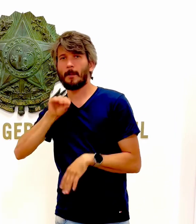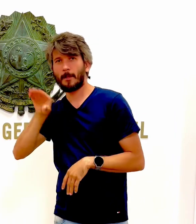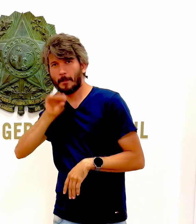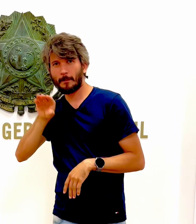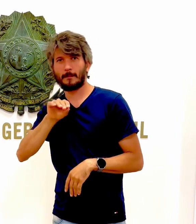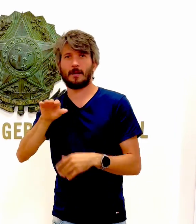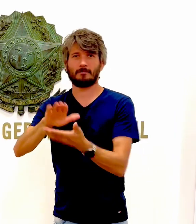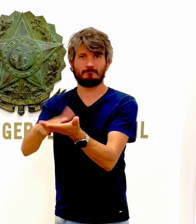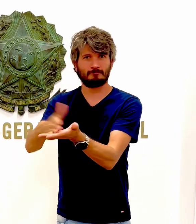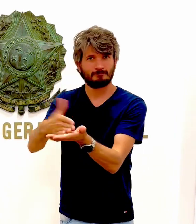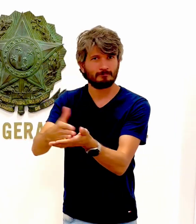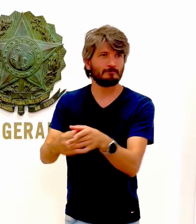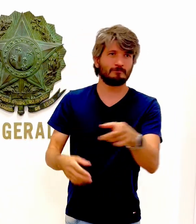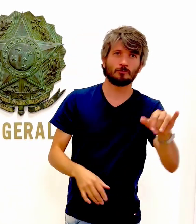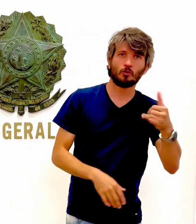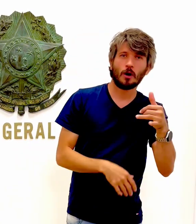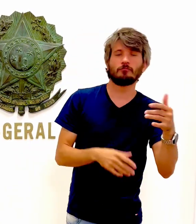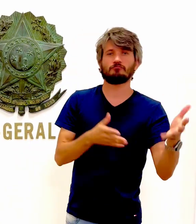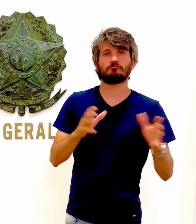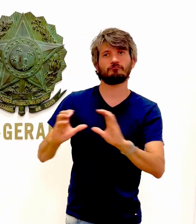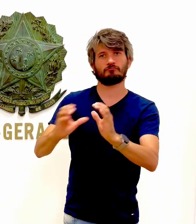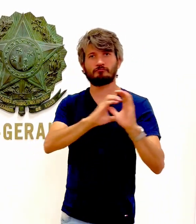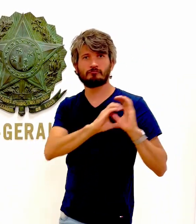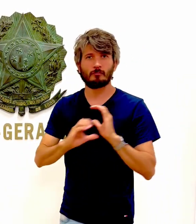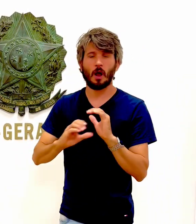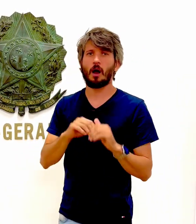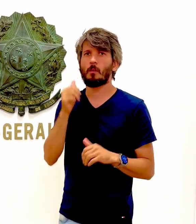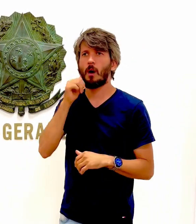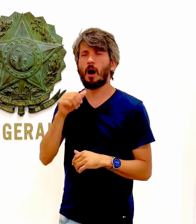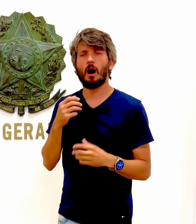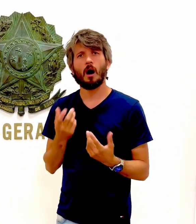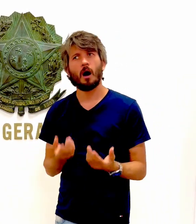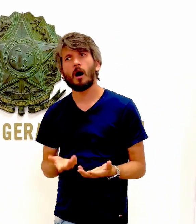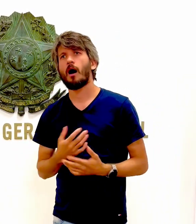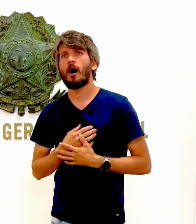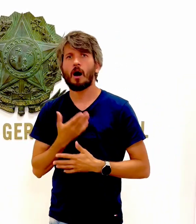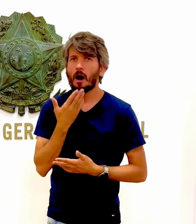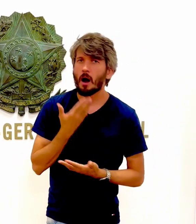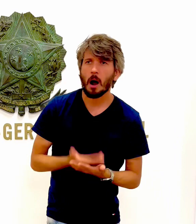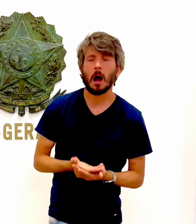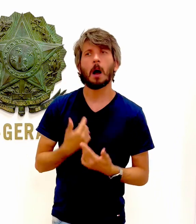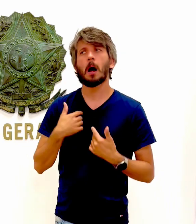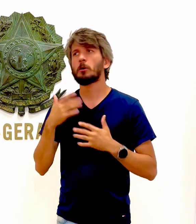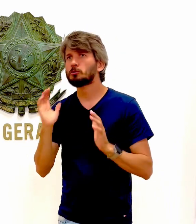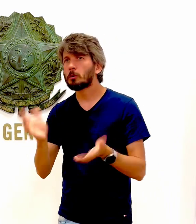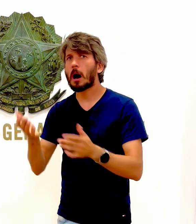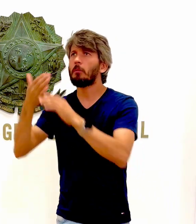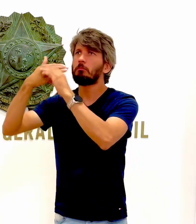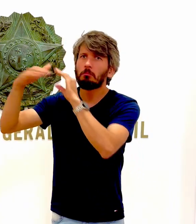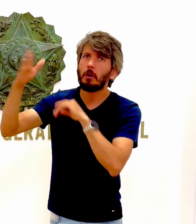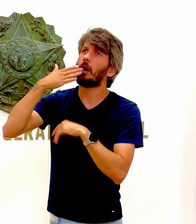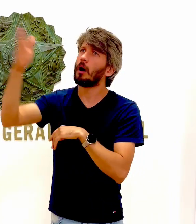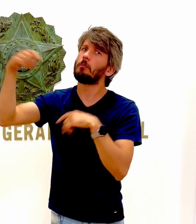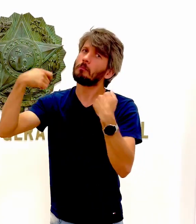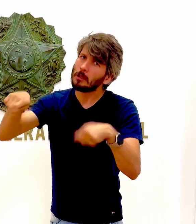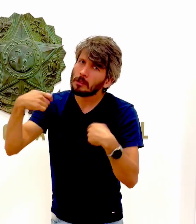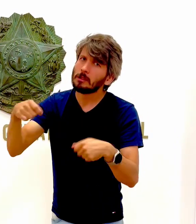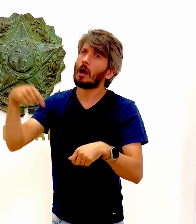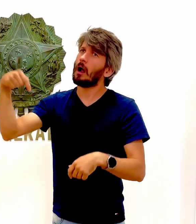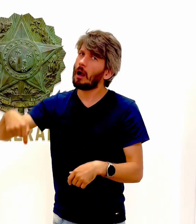aqui comigo. E o atendimento foi muito prático e acessível. Inclusive, as atendentes disseram o